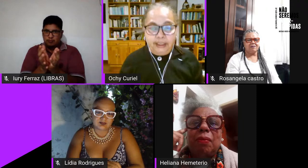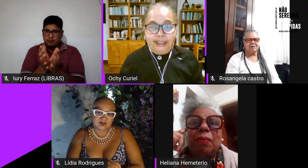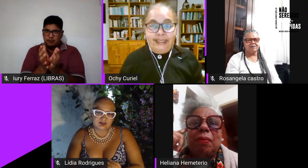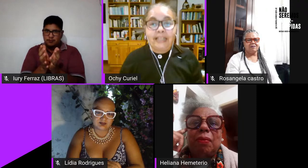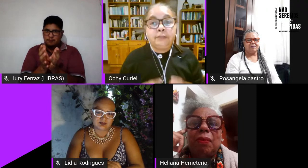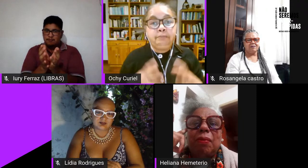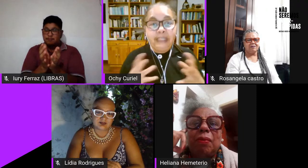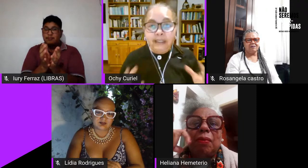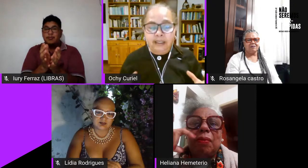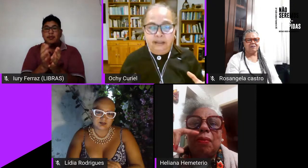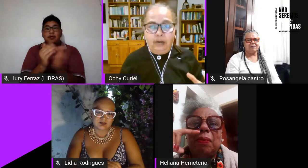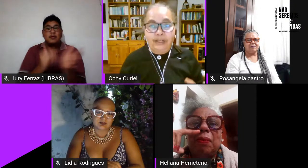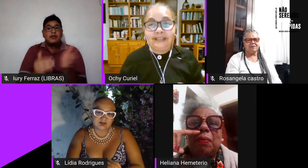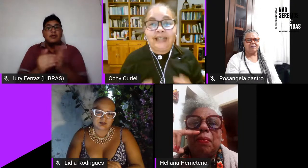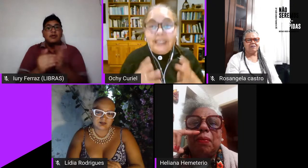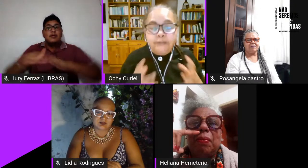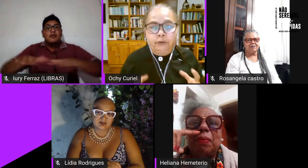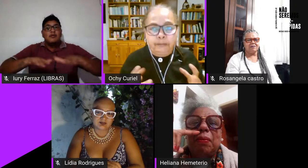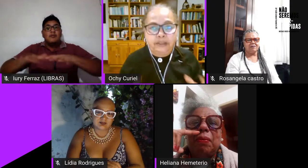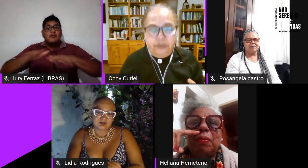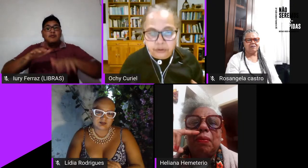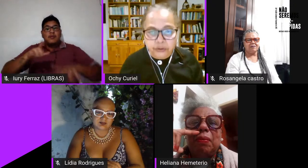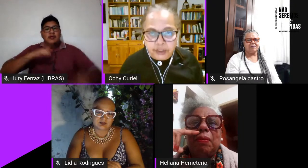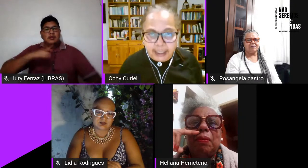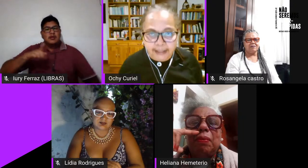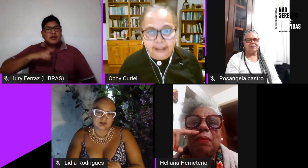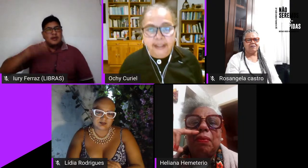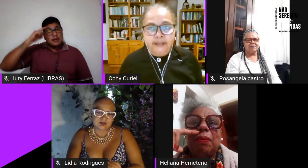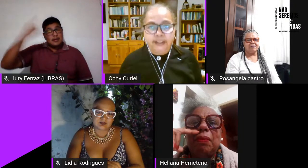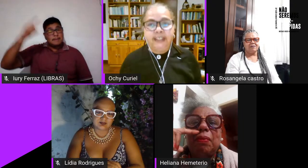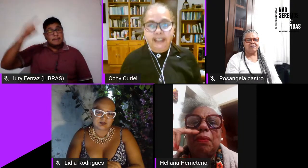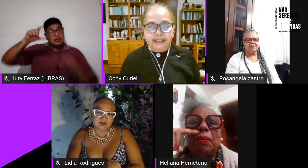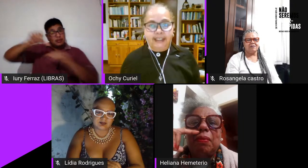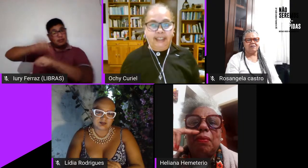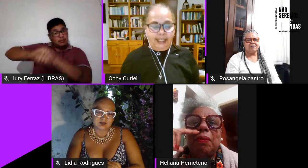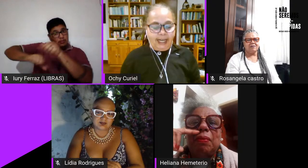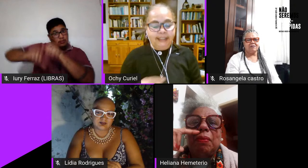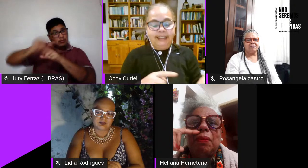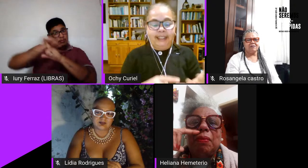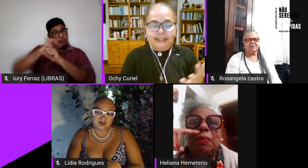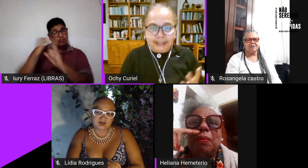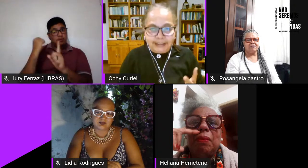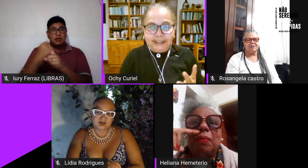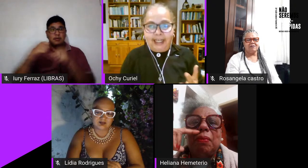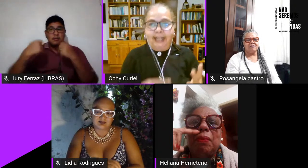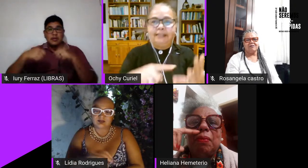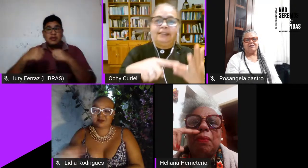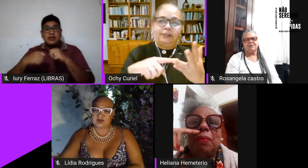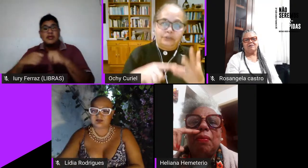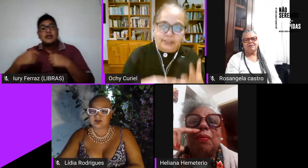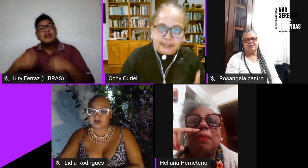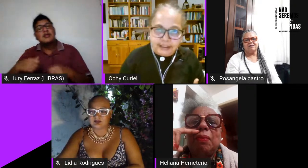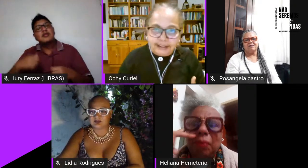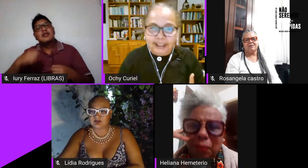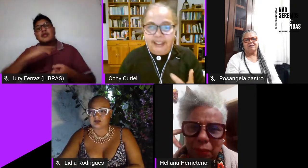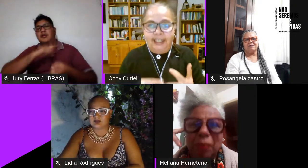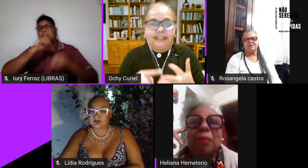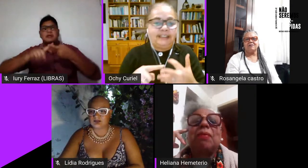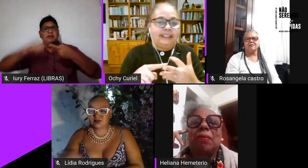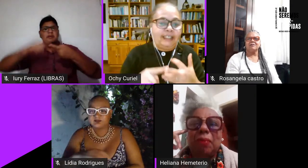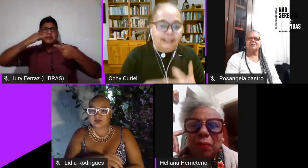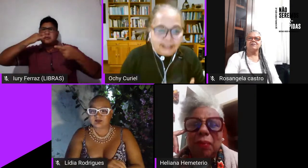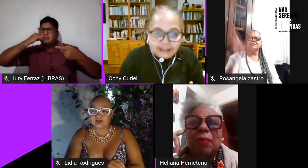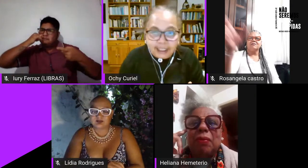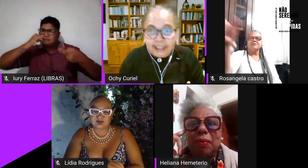que aspire a uma transformação social tem que ser antirracista antiterosexista